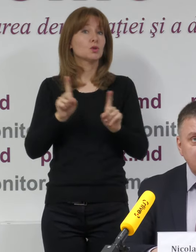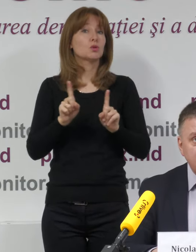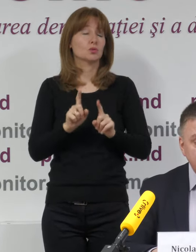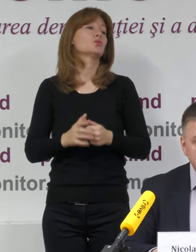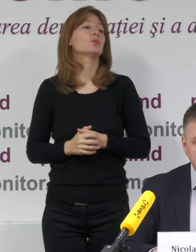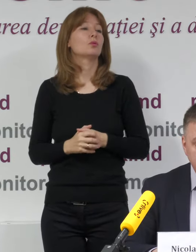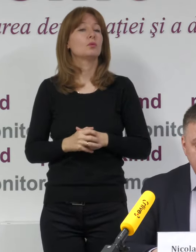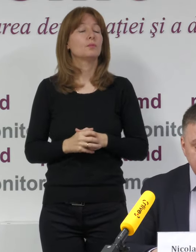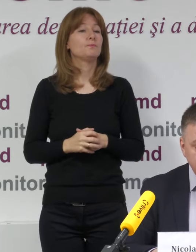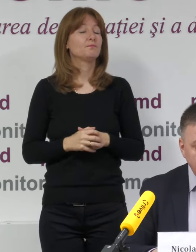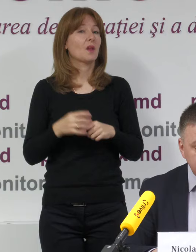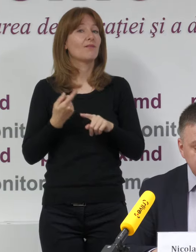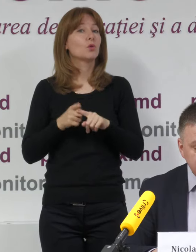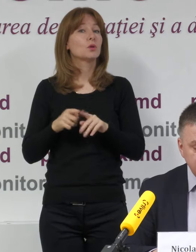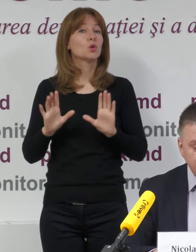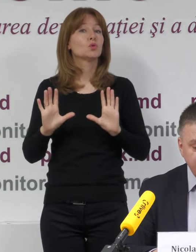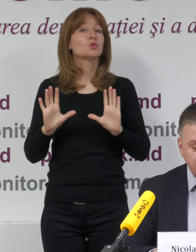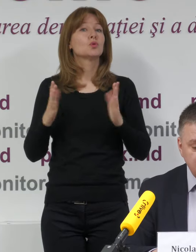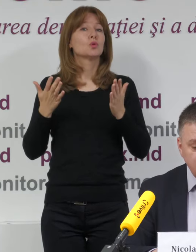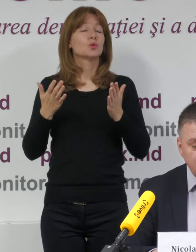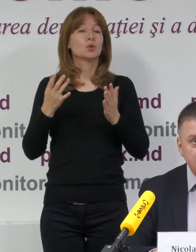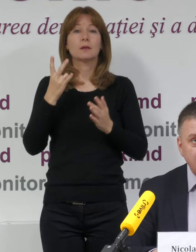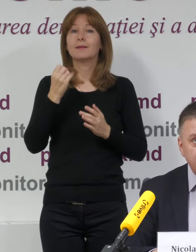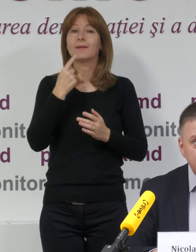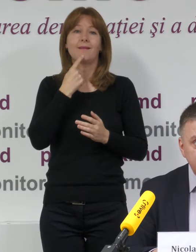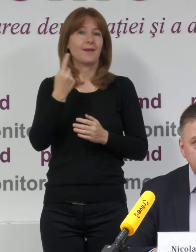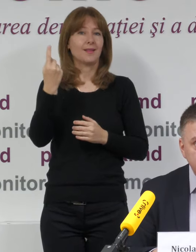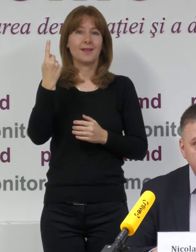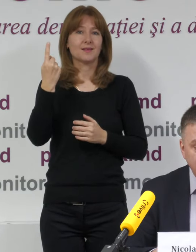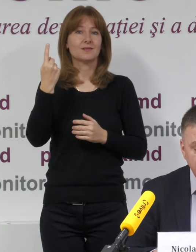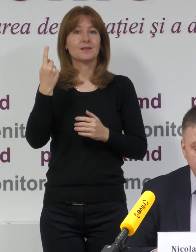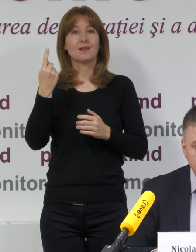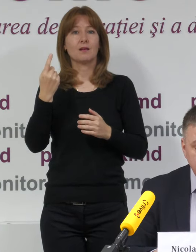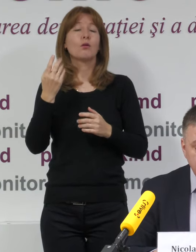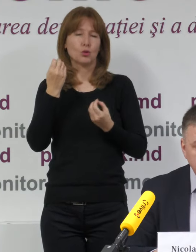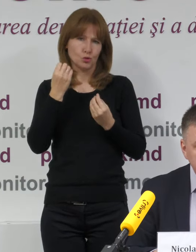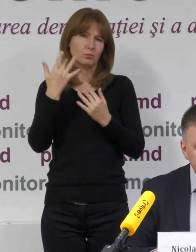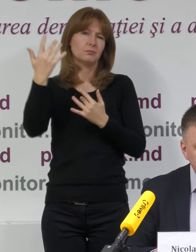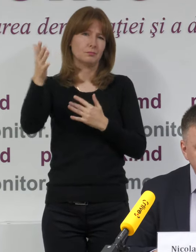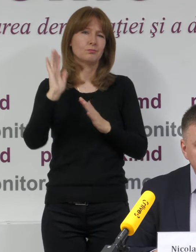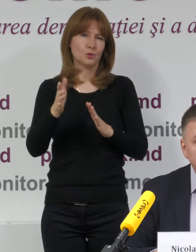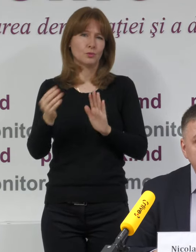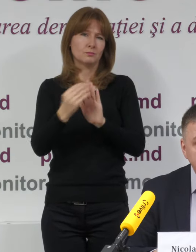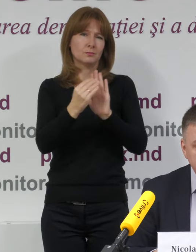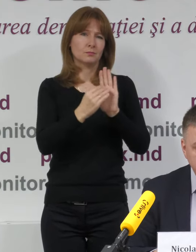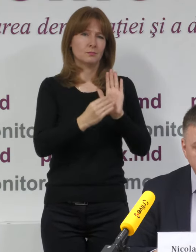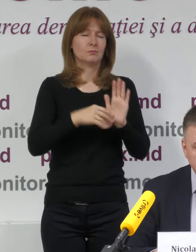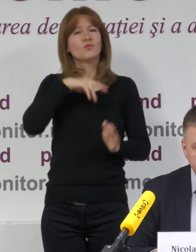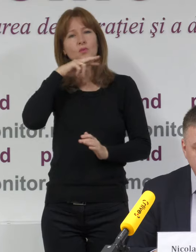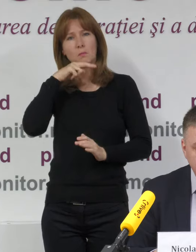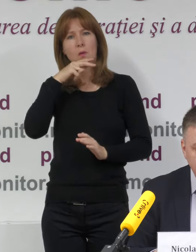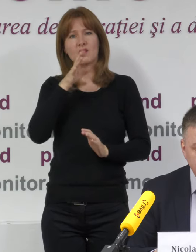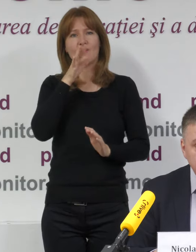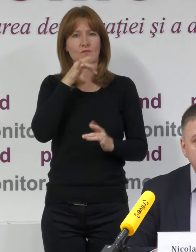precum că acest caz nu va fi unul neapărat singular și vom fi foarte atenți pe